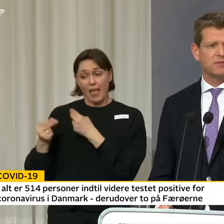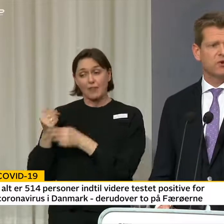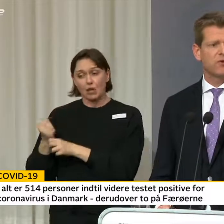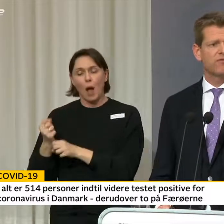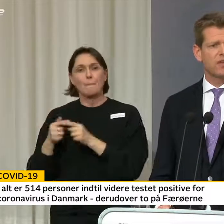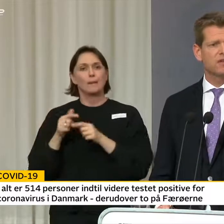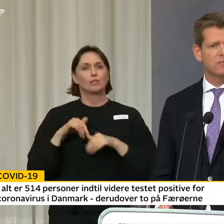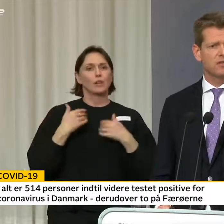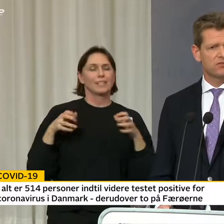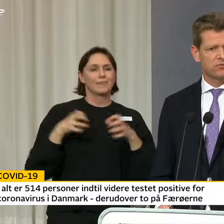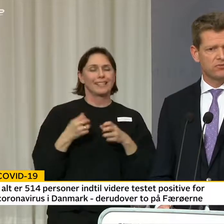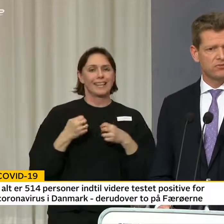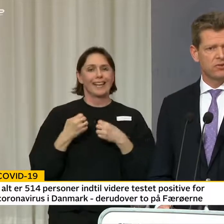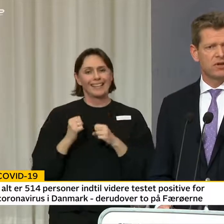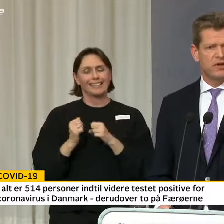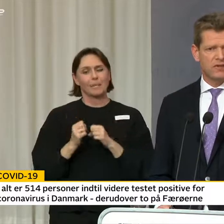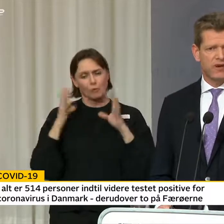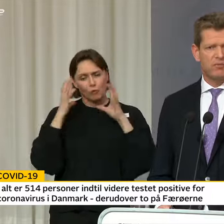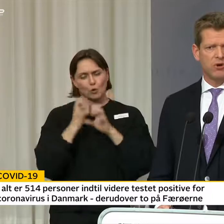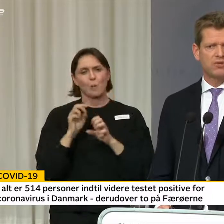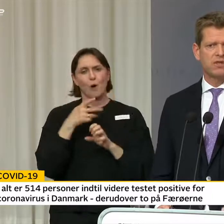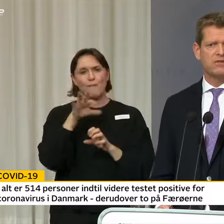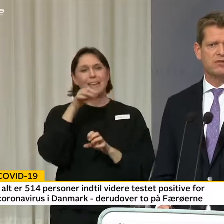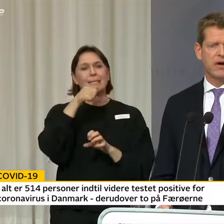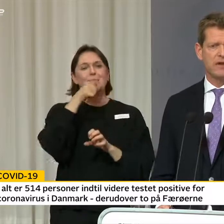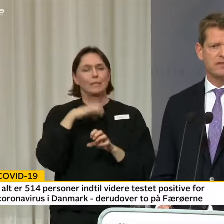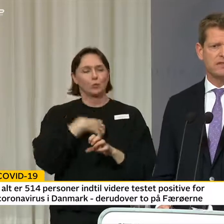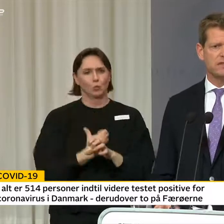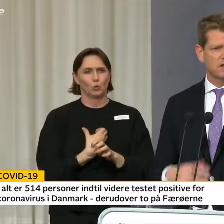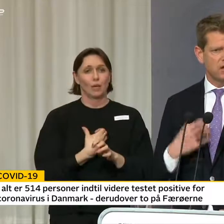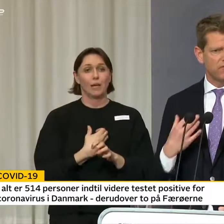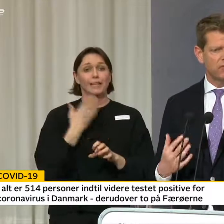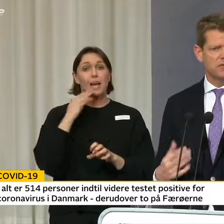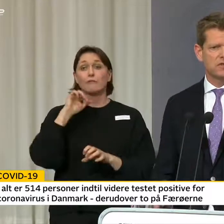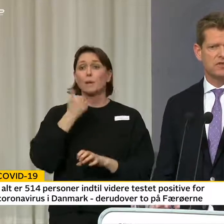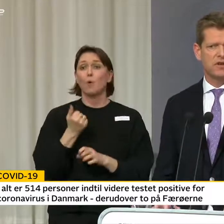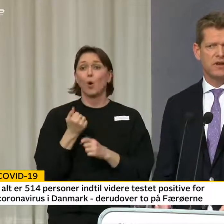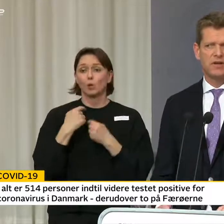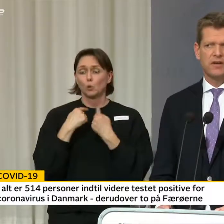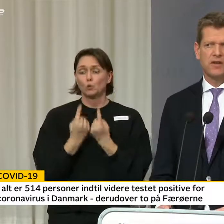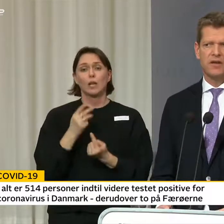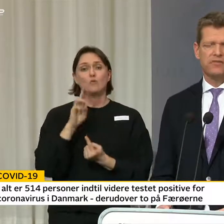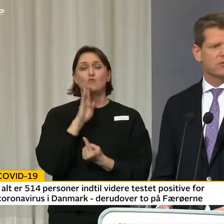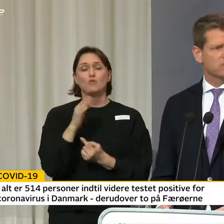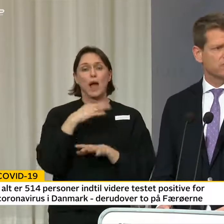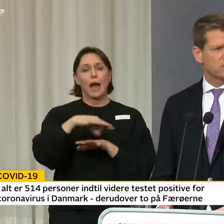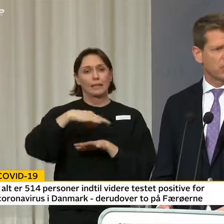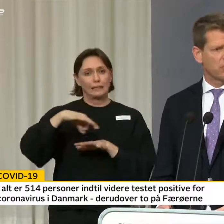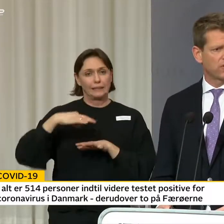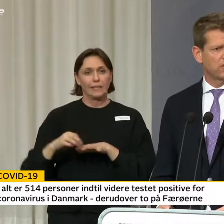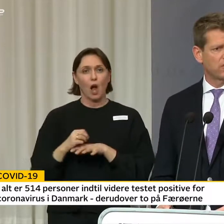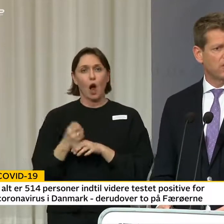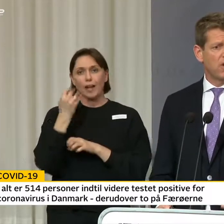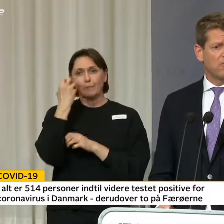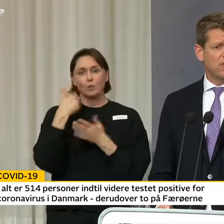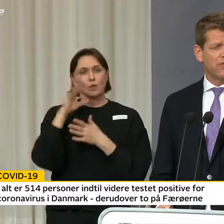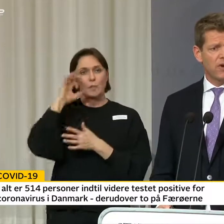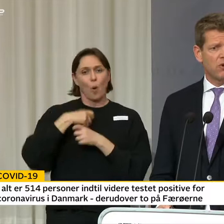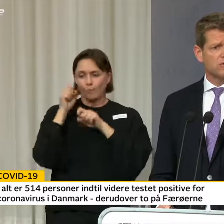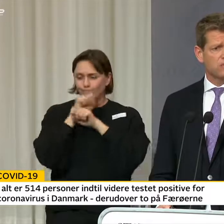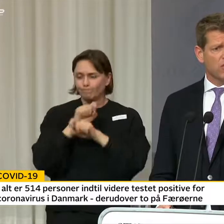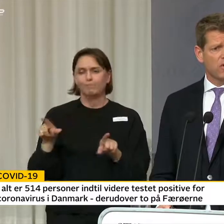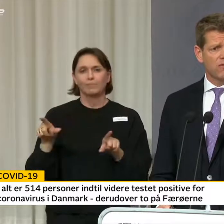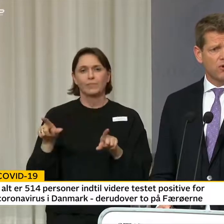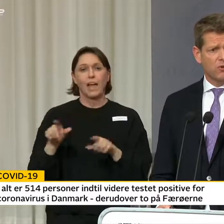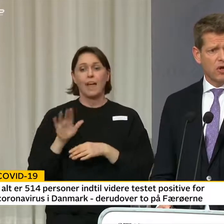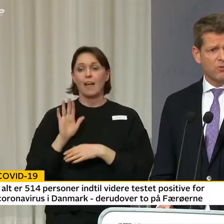indsatser på at finde de mest syge. Så fra i morgen udsteder vi en ny retningslinje, og vi udsteder information til borgerne. Hvor